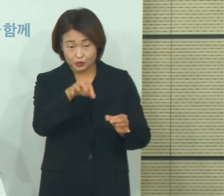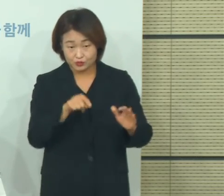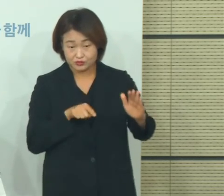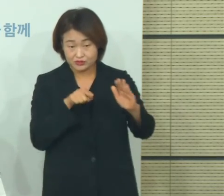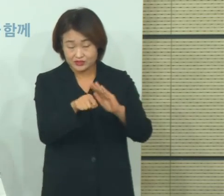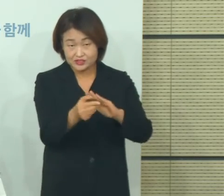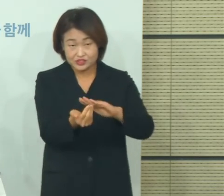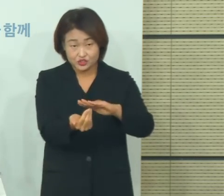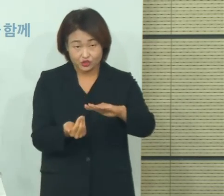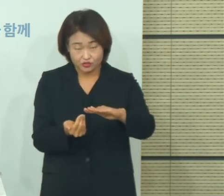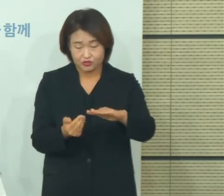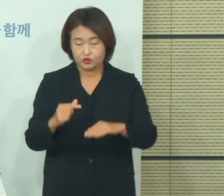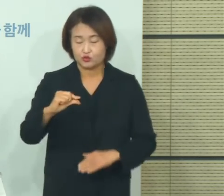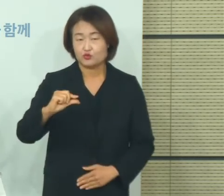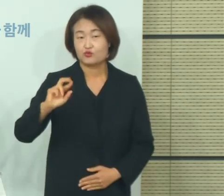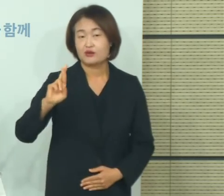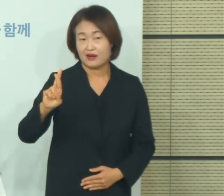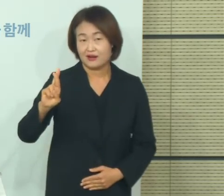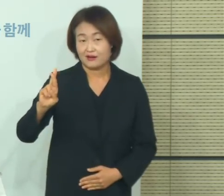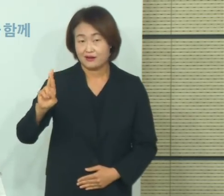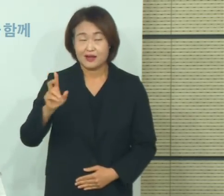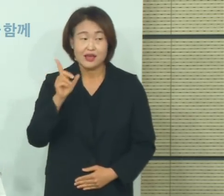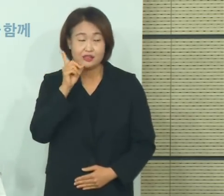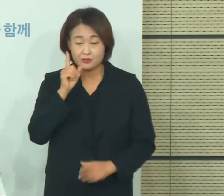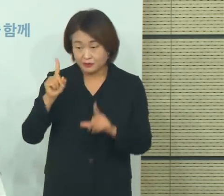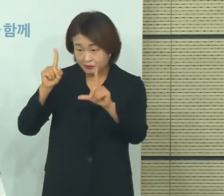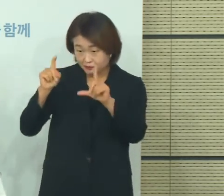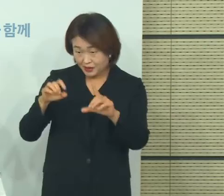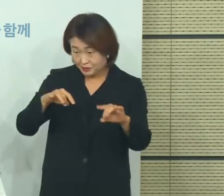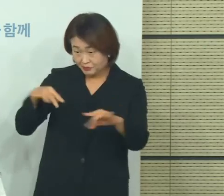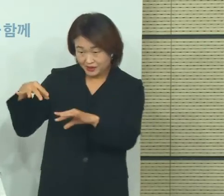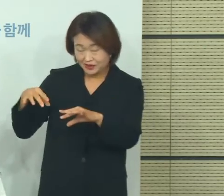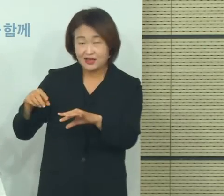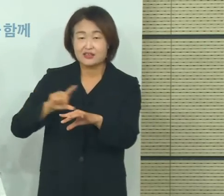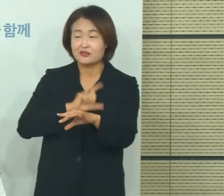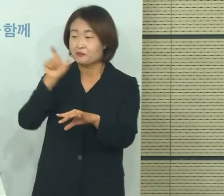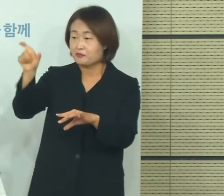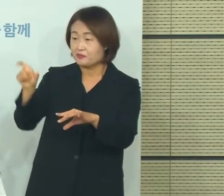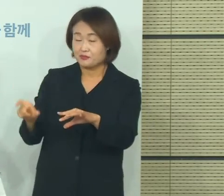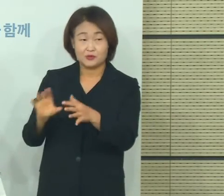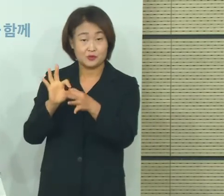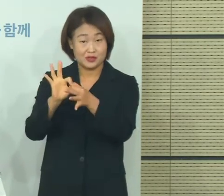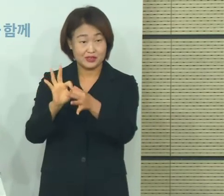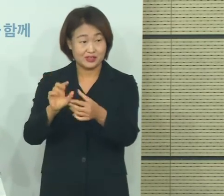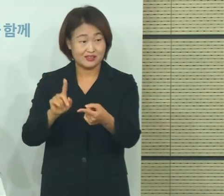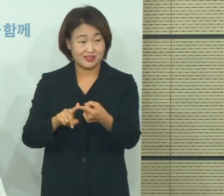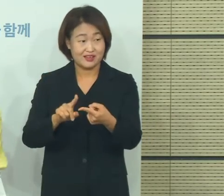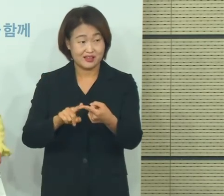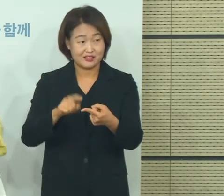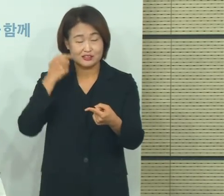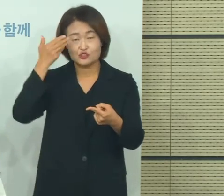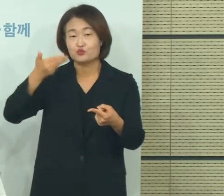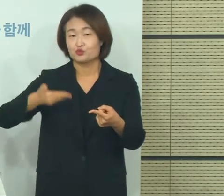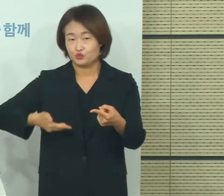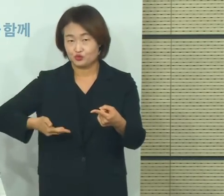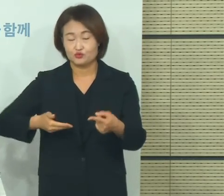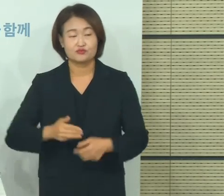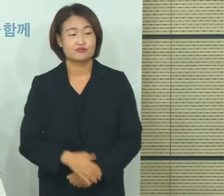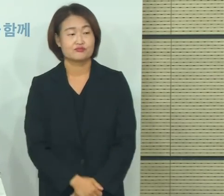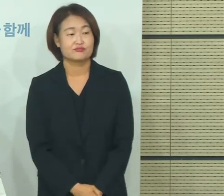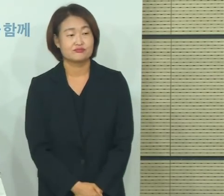질의를 주셔서 같이 질문 드리도록 하겠습니다. 조선일보 배준용 기자님 질의입니다.